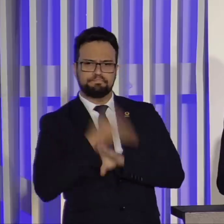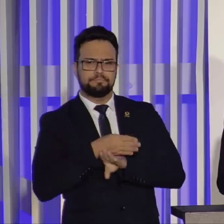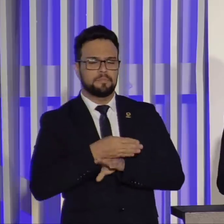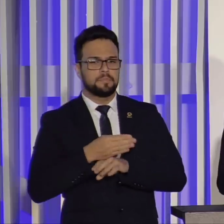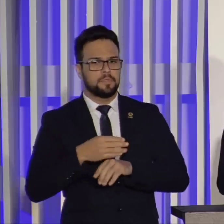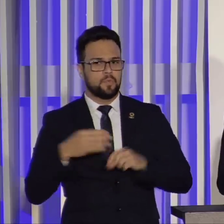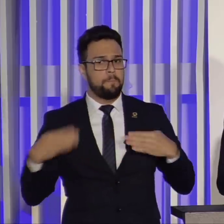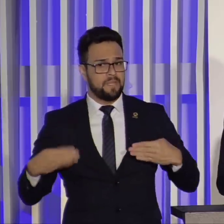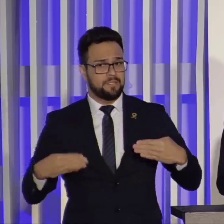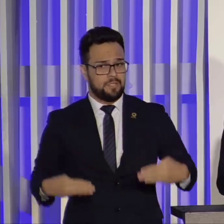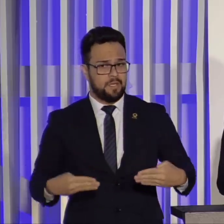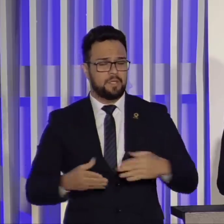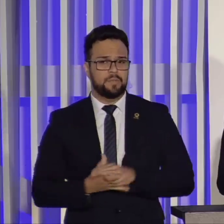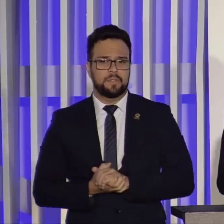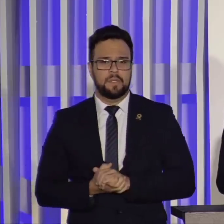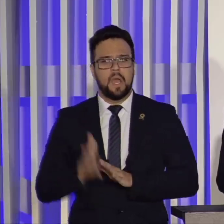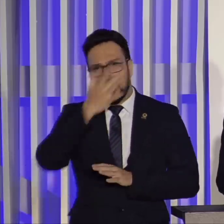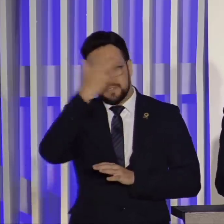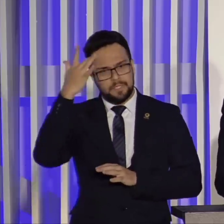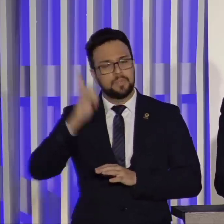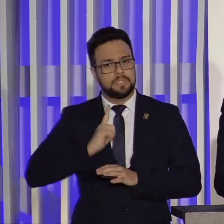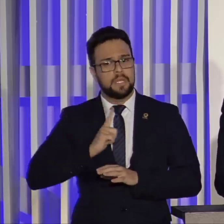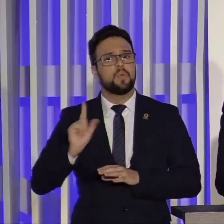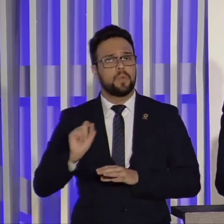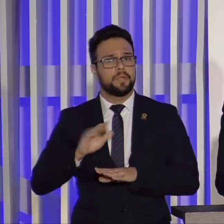Eles são, essas pessoas, têm mandato.